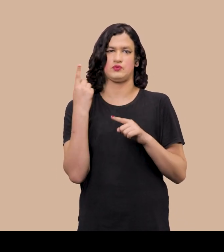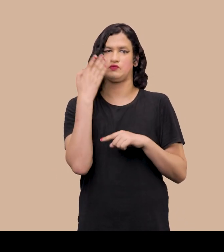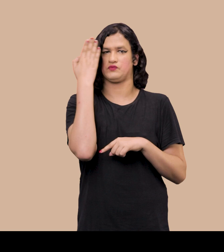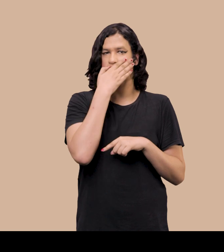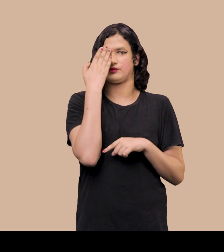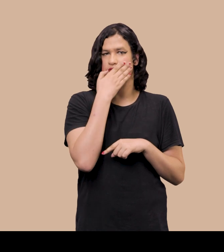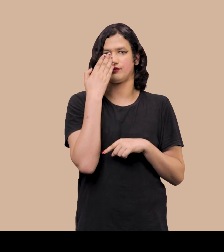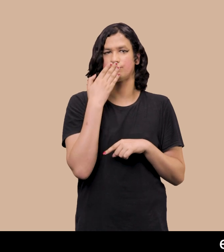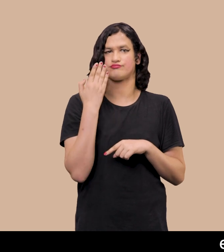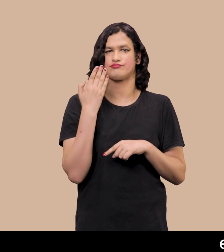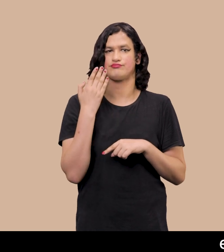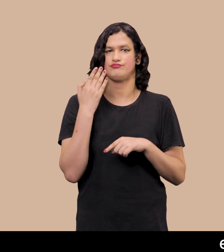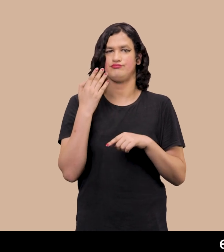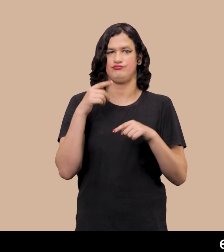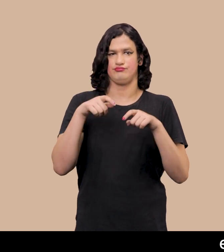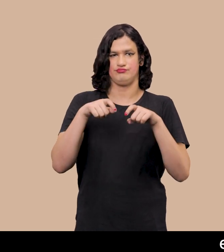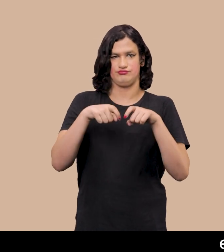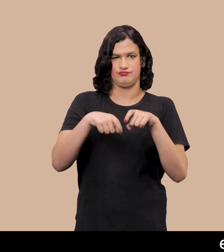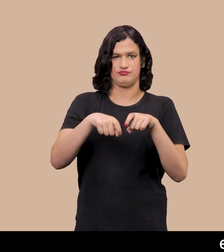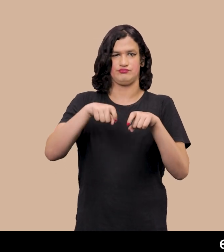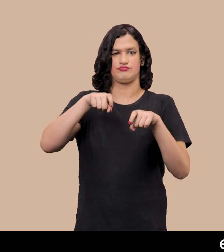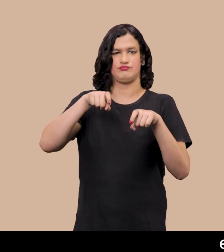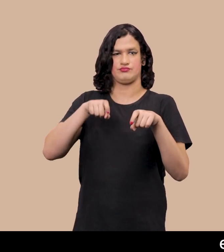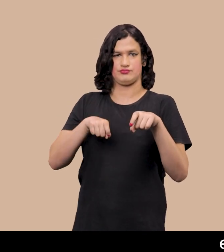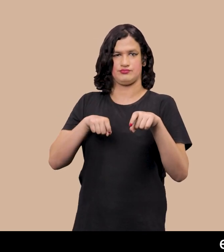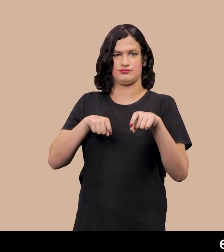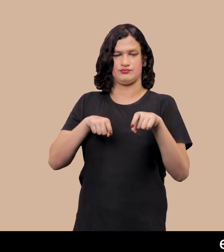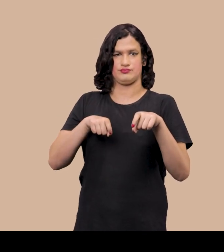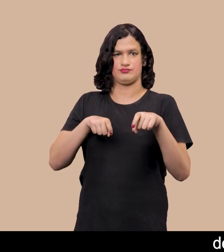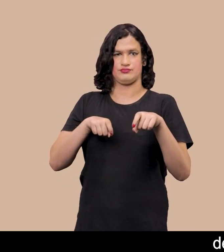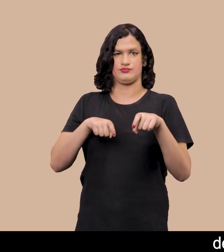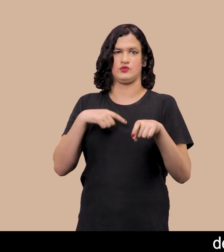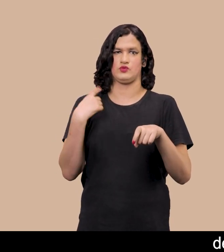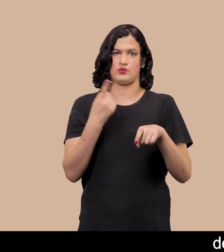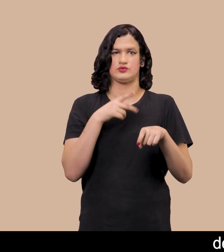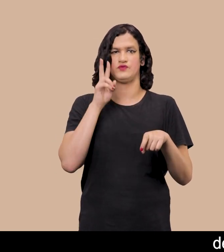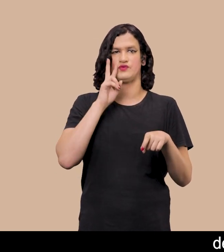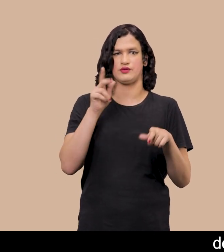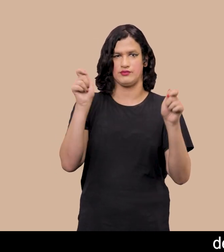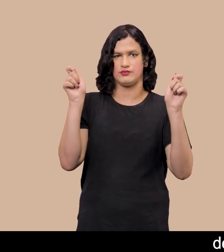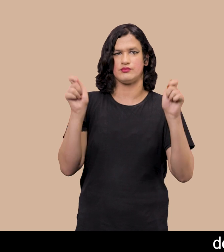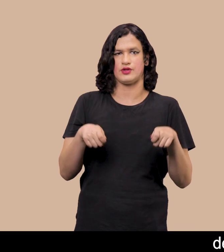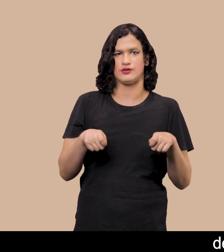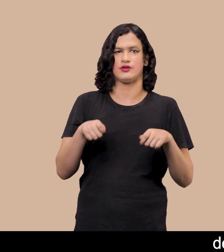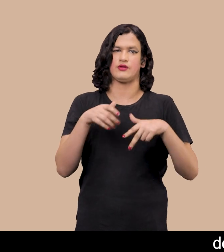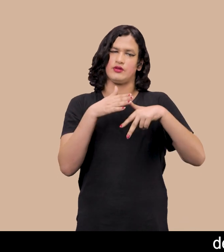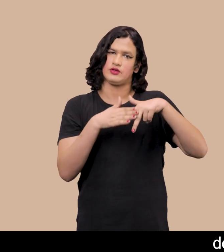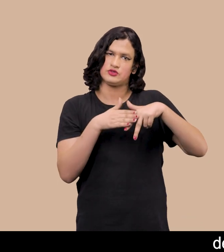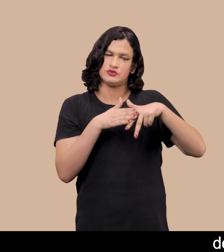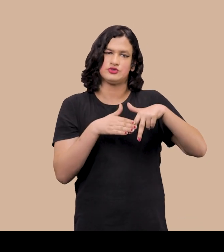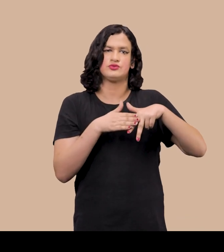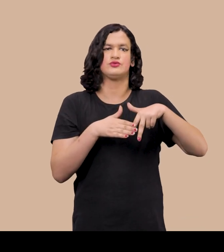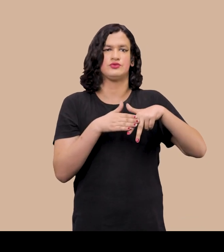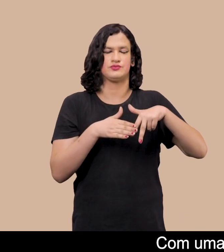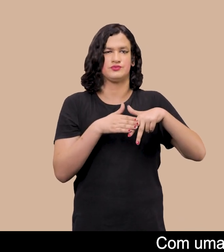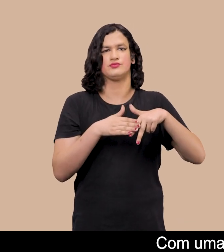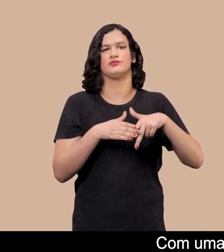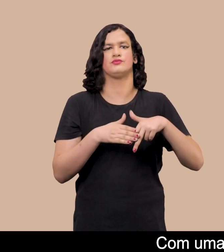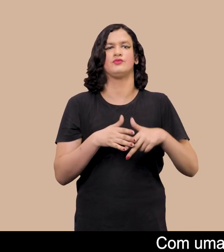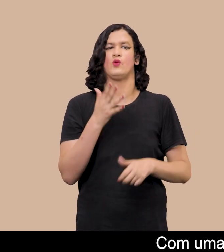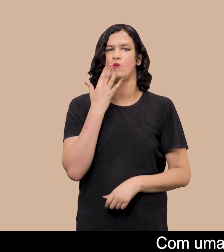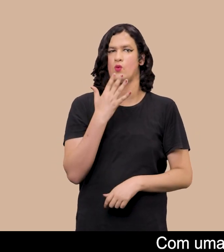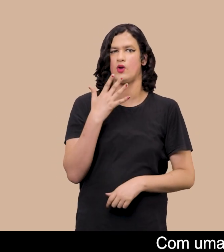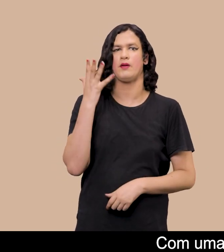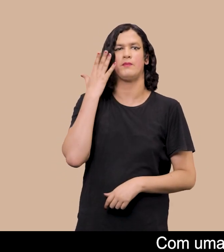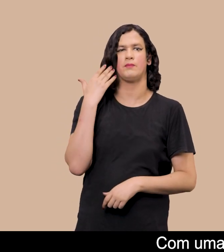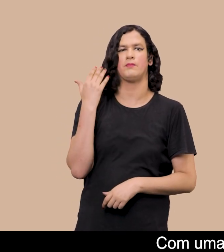possamos vê-los E sua perna direita levemente flexionada De forma que vemos uma pequena parte da coxa Com a